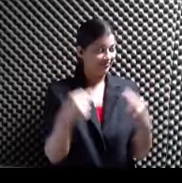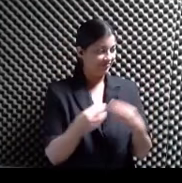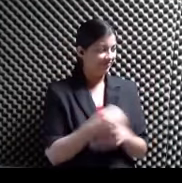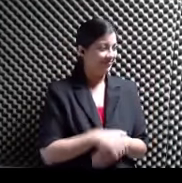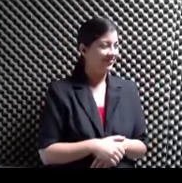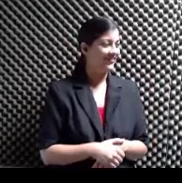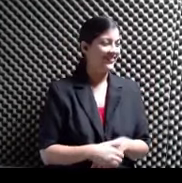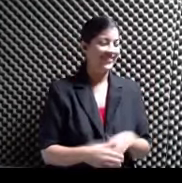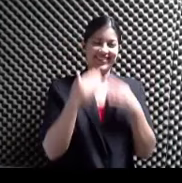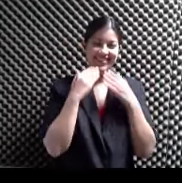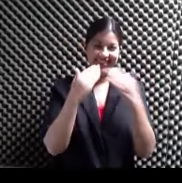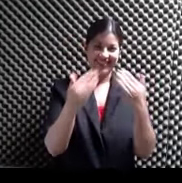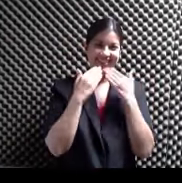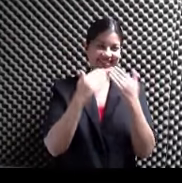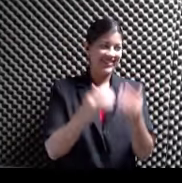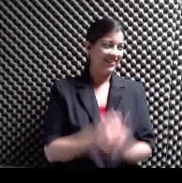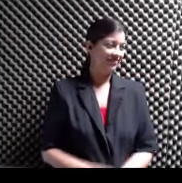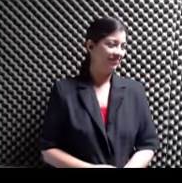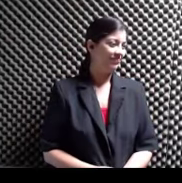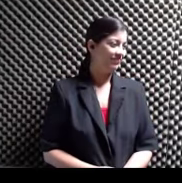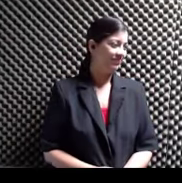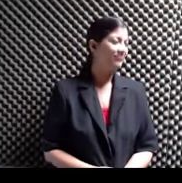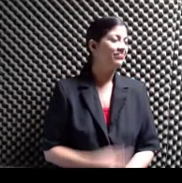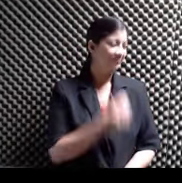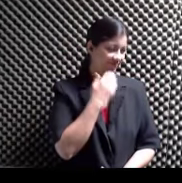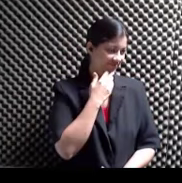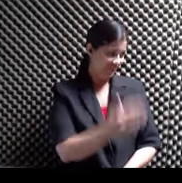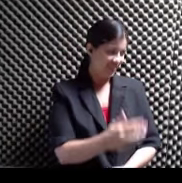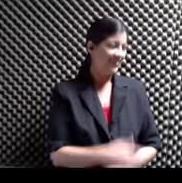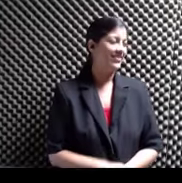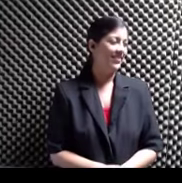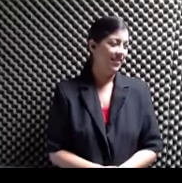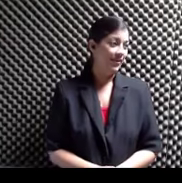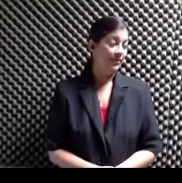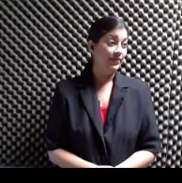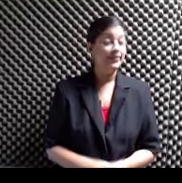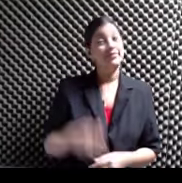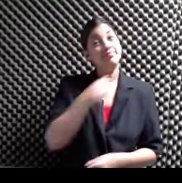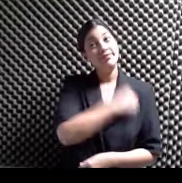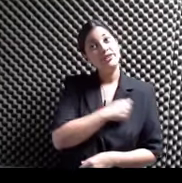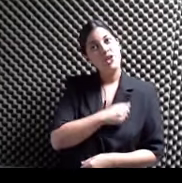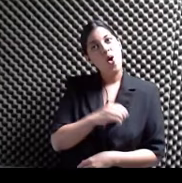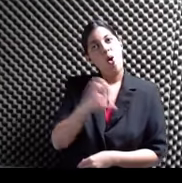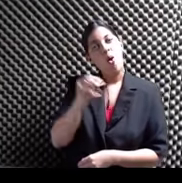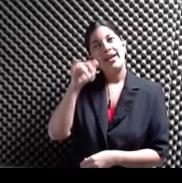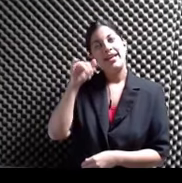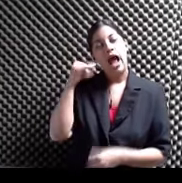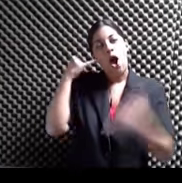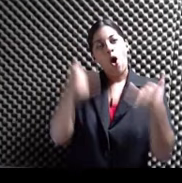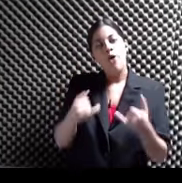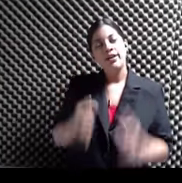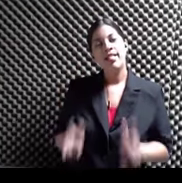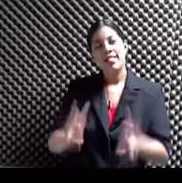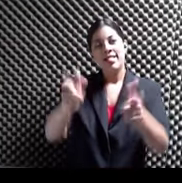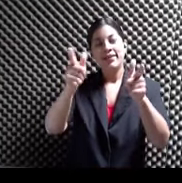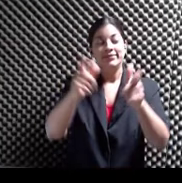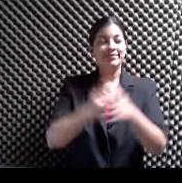a todo el mundo Mira este es el gesto de gracias Aquí en la barbilla Y no está disculpado Mayra Que ha tenido que Hoy es mandarse Por todos lados No, no